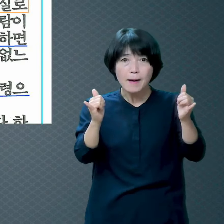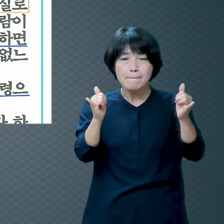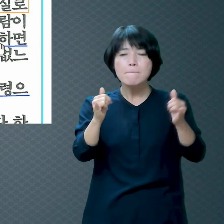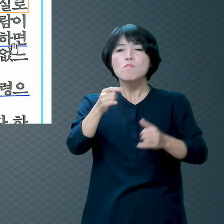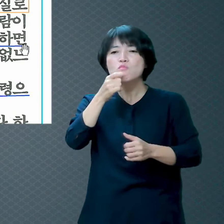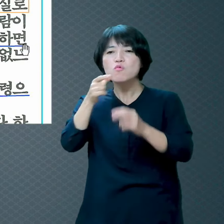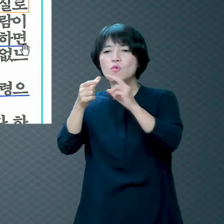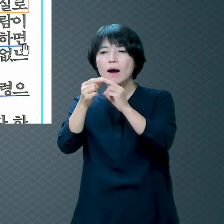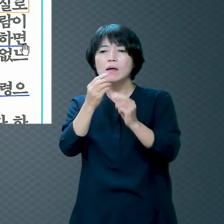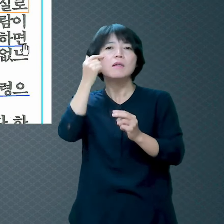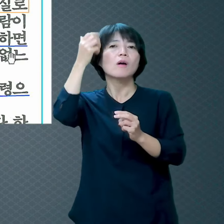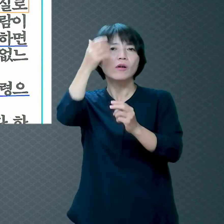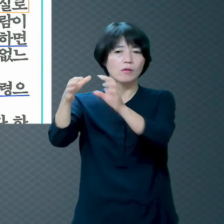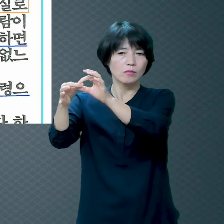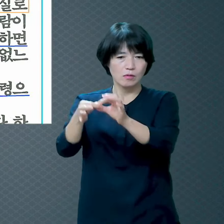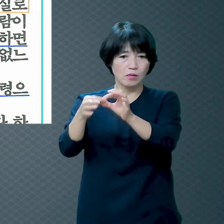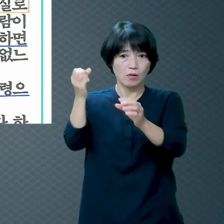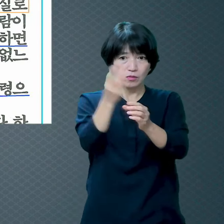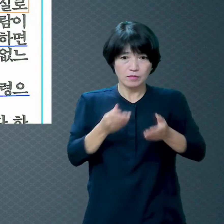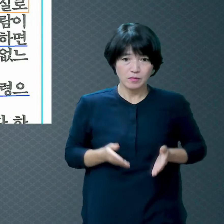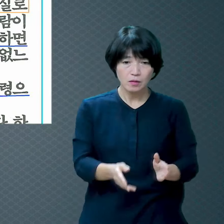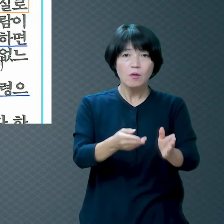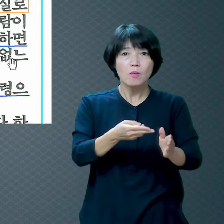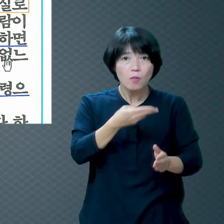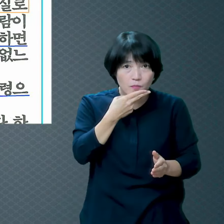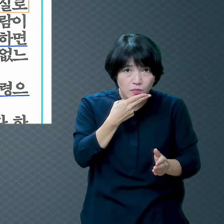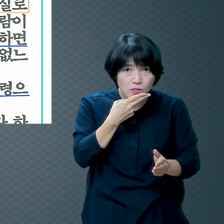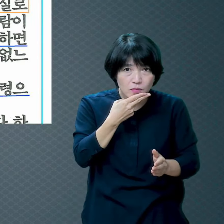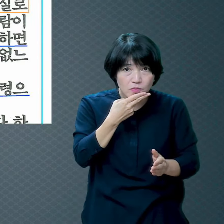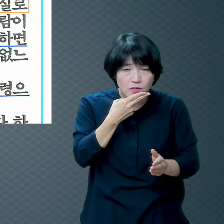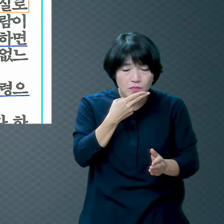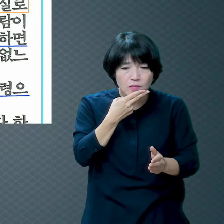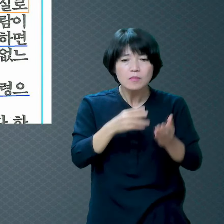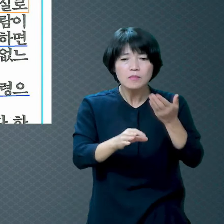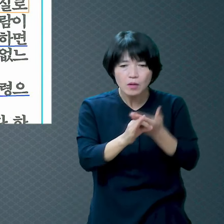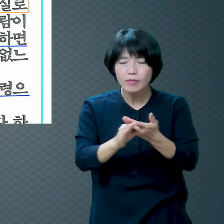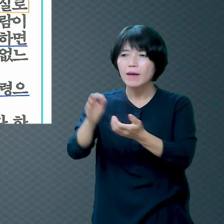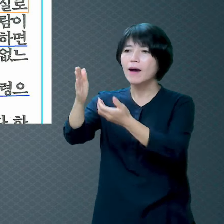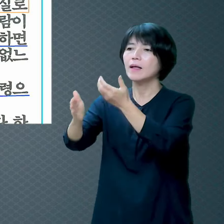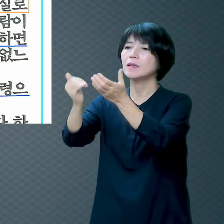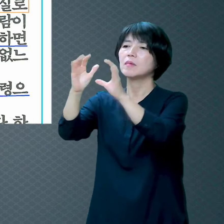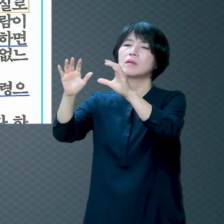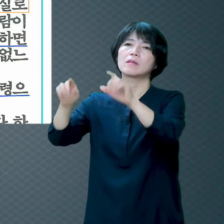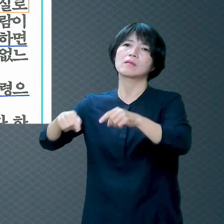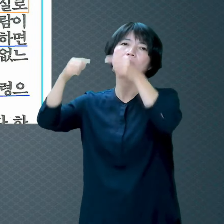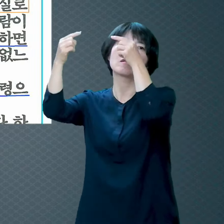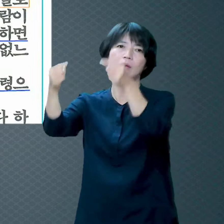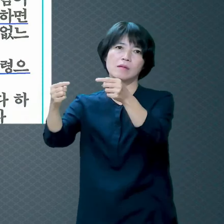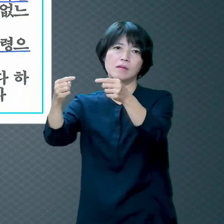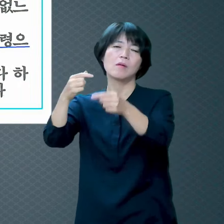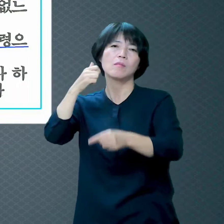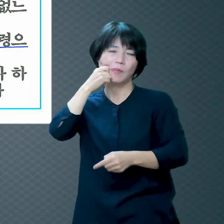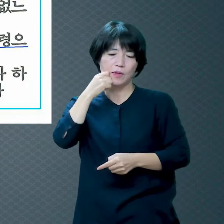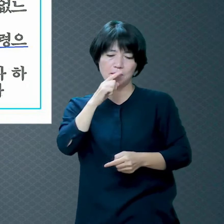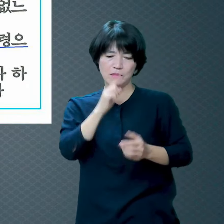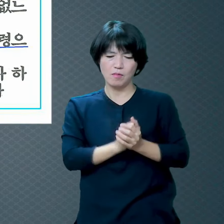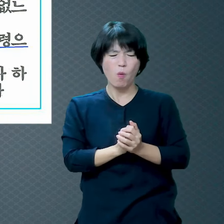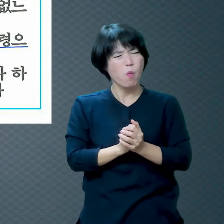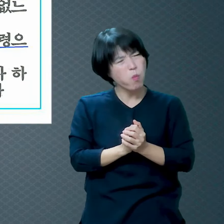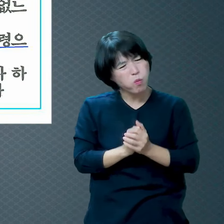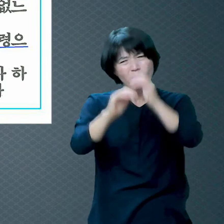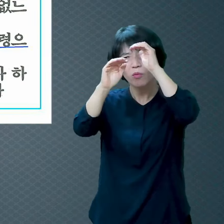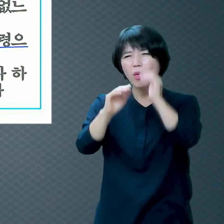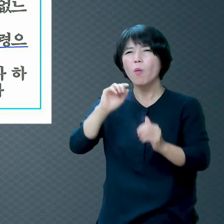성령으로 나지 않으면 하나님 나라에 들어갈 수 없는이라 어려워요 그러니까 좀 더 쉽게